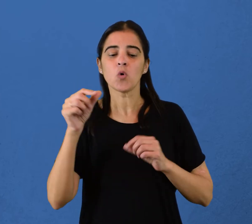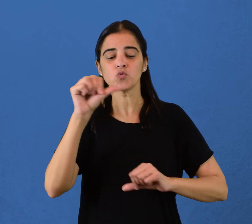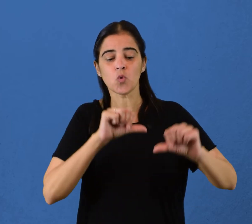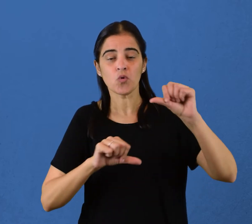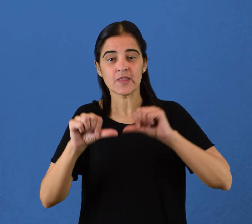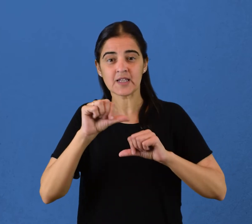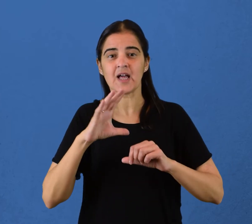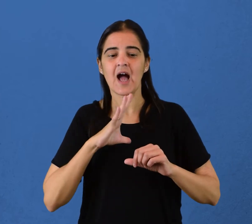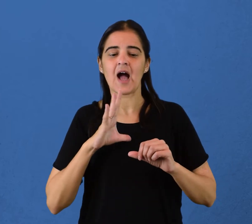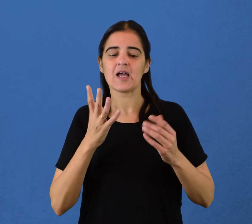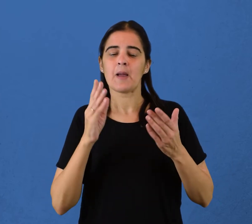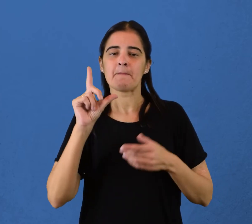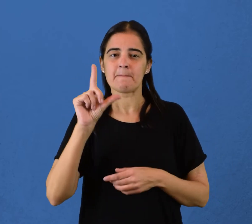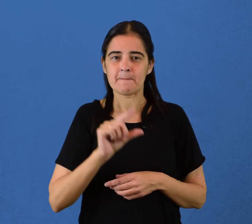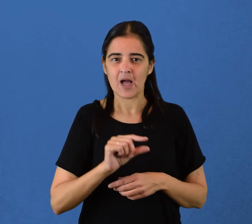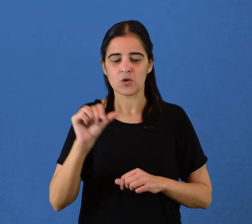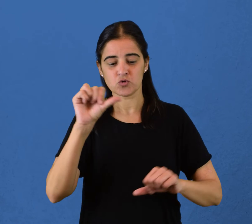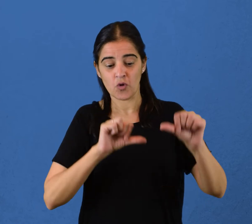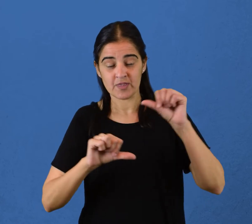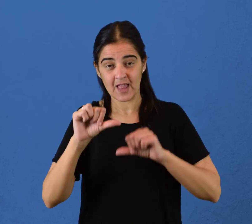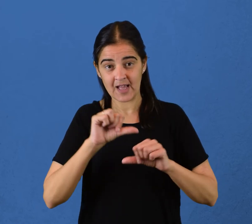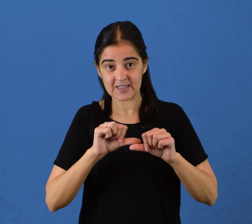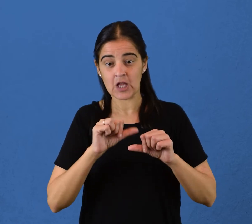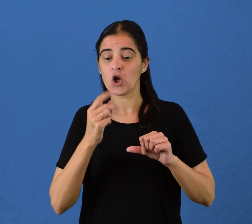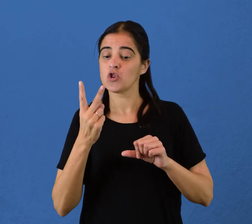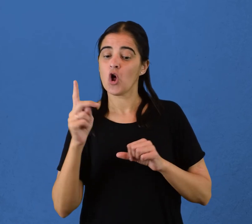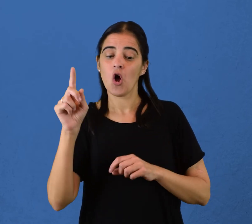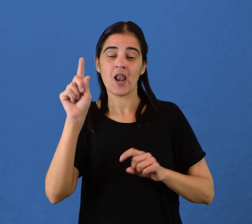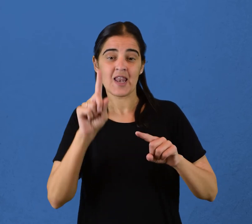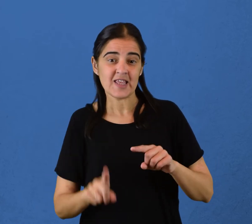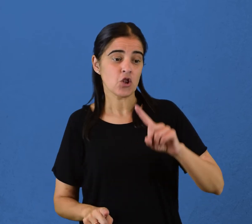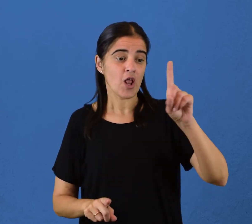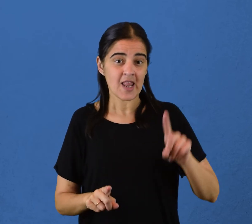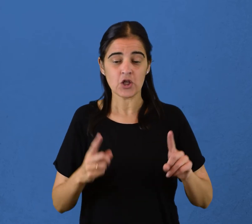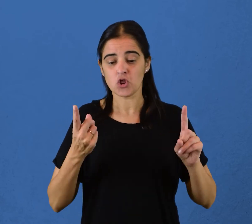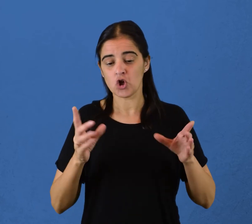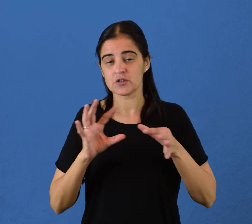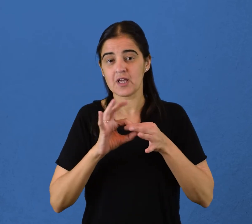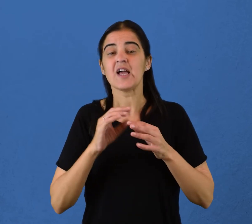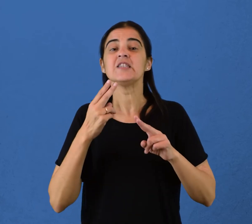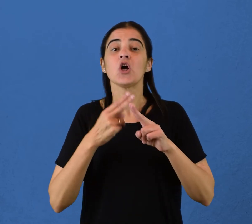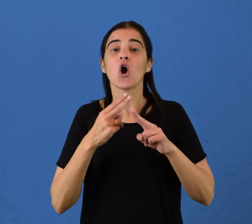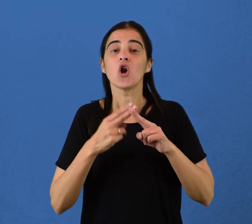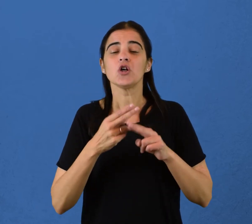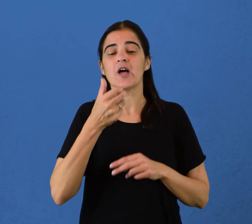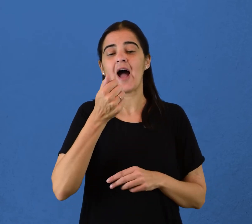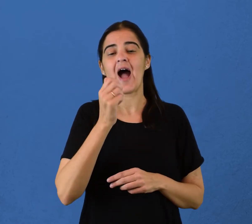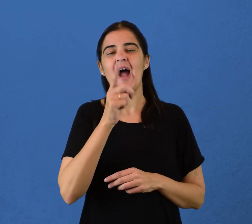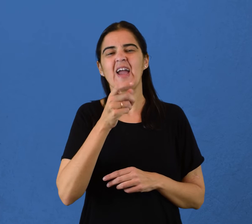tensión superficial de un líquido o la acción entre dos líquidos. Son conocidas como agentes tensoactivos.